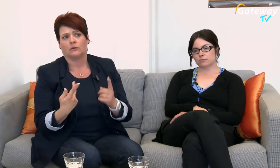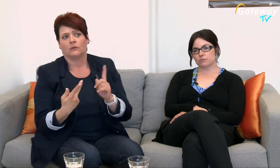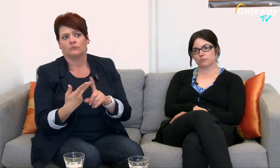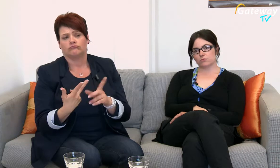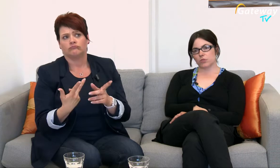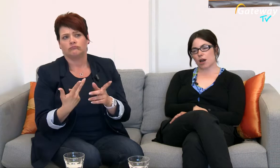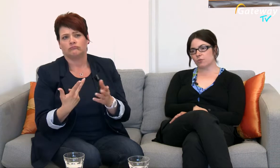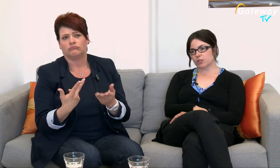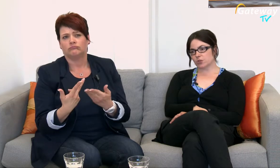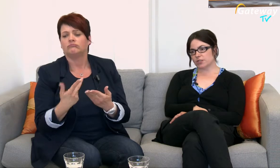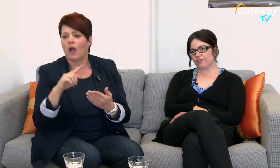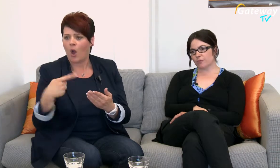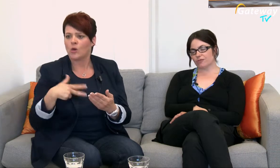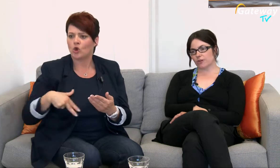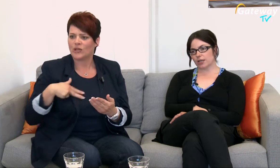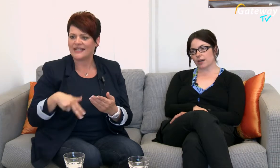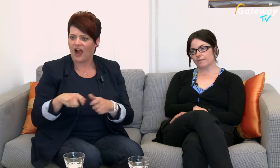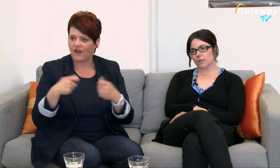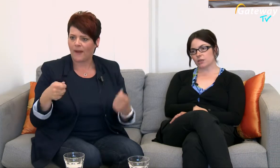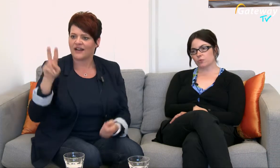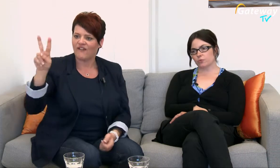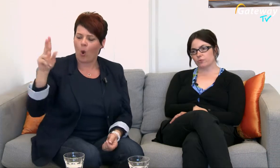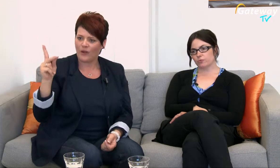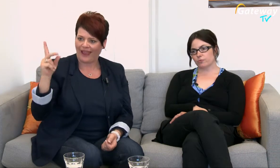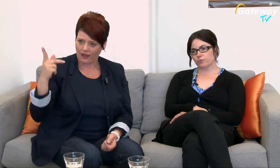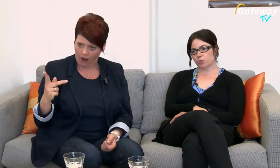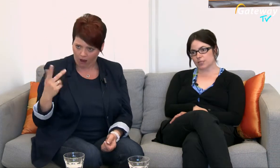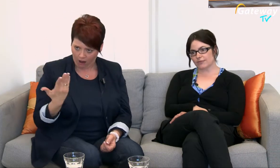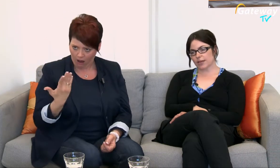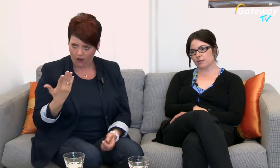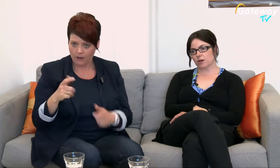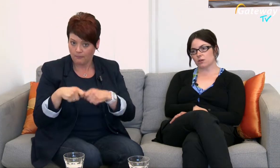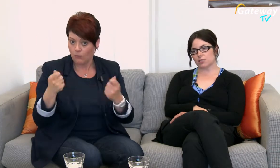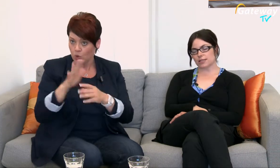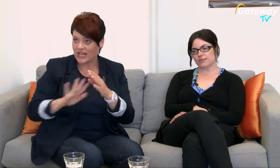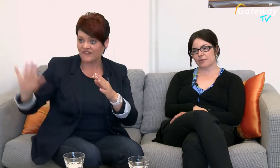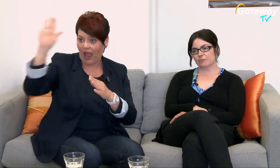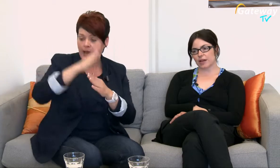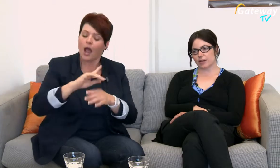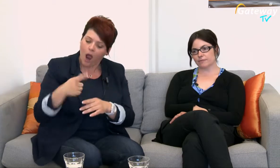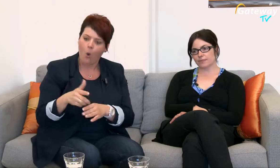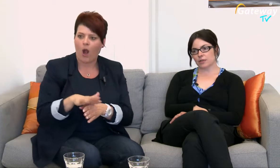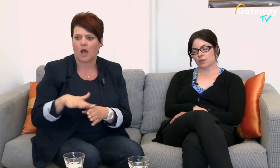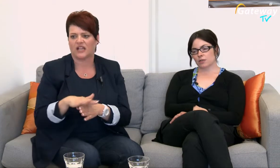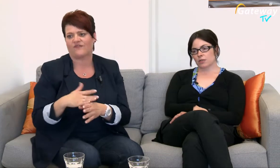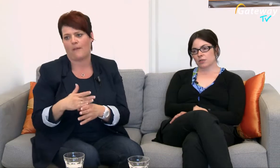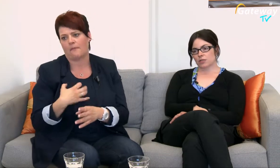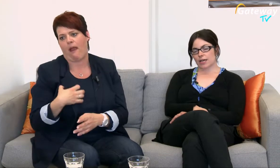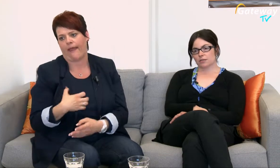Dann ja auch mit dem Sozialverband VdK Also bundesweit, aber auch Landesverband Bayern Dann